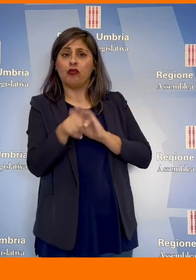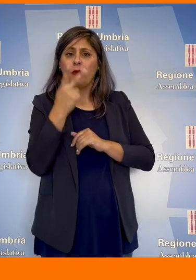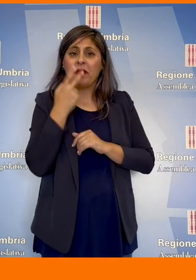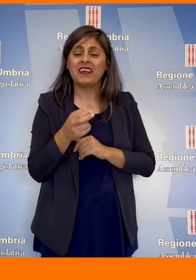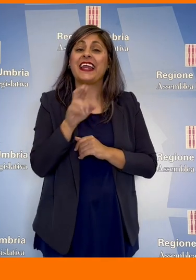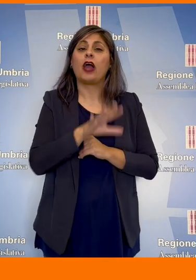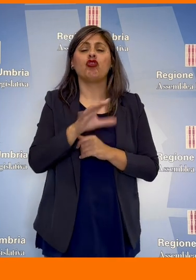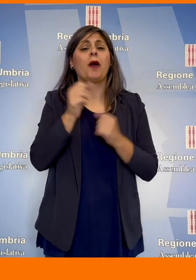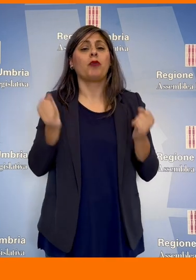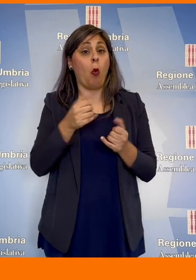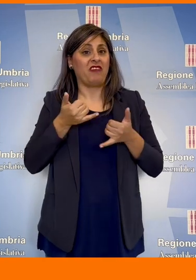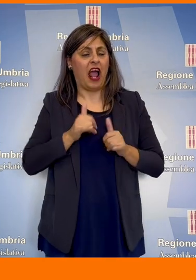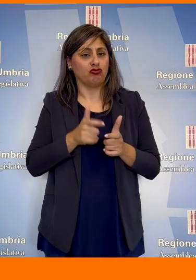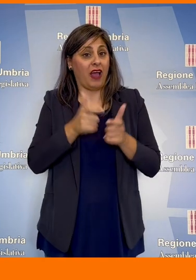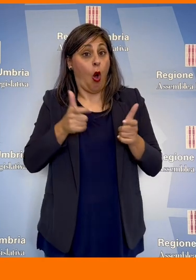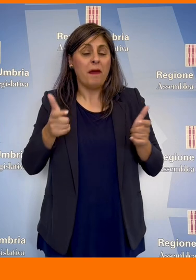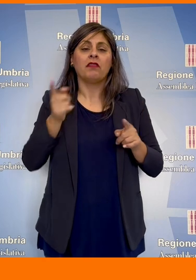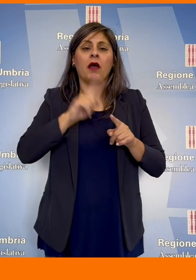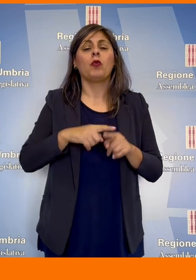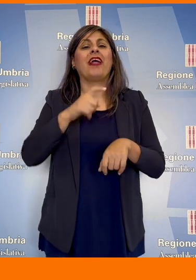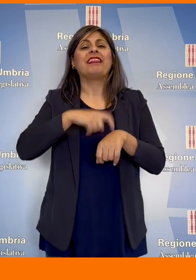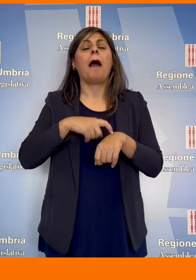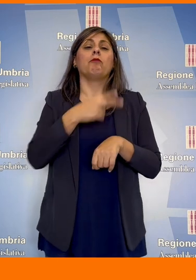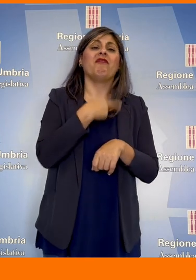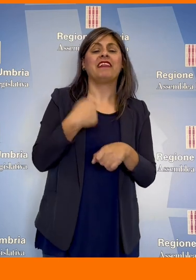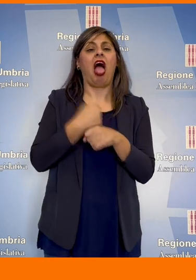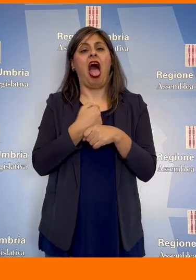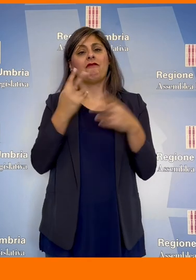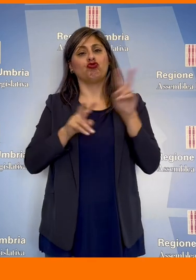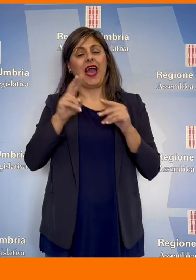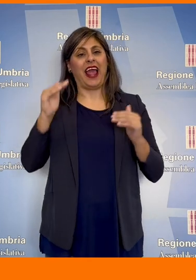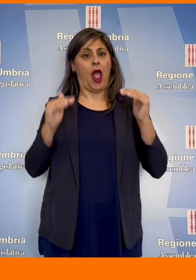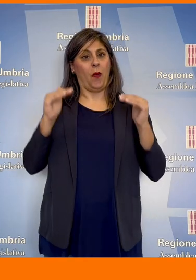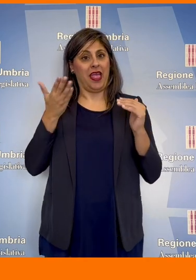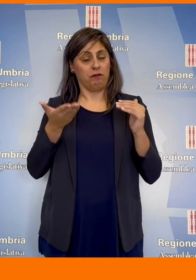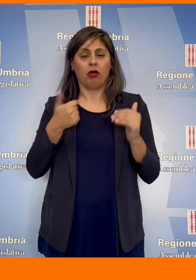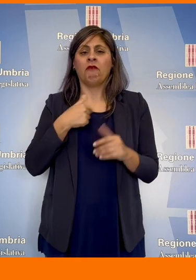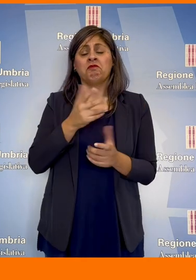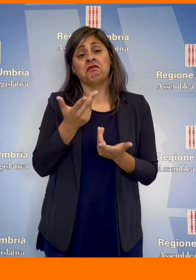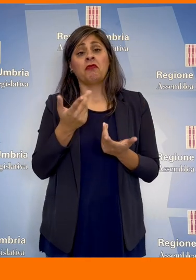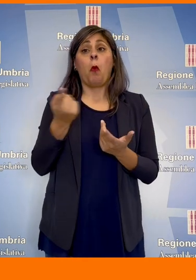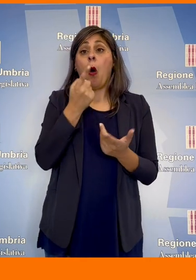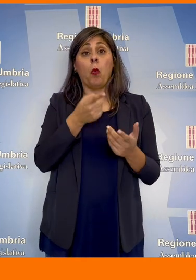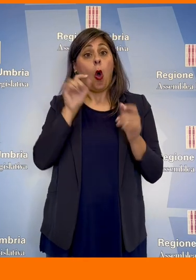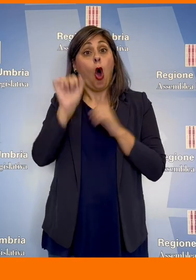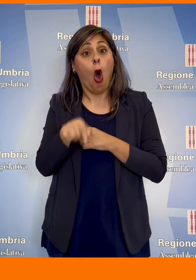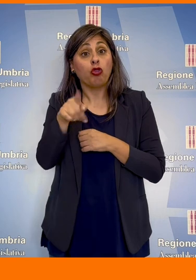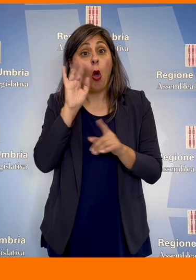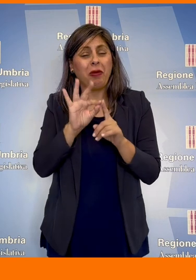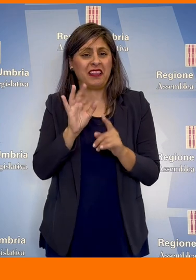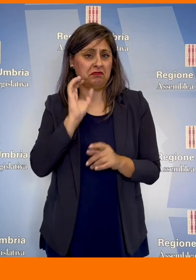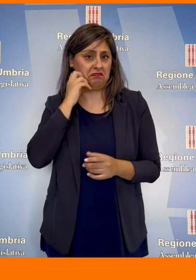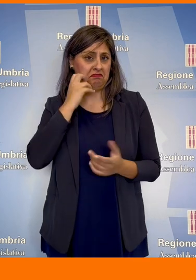prevede che la regione promuova la natalità e la conciliazione dei tempi di vita e lavoro. Non credo che qualcuno possa opporsi a questi